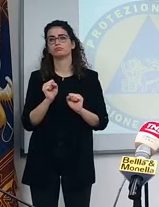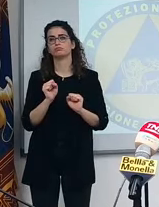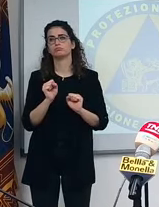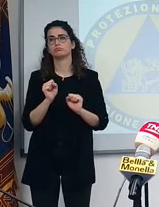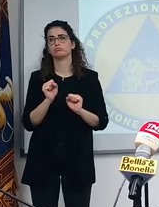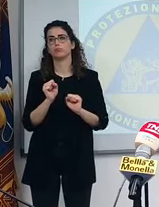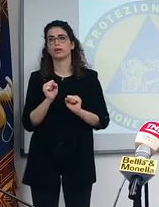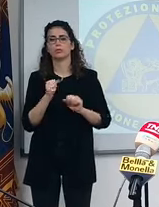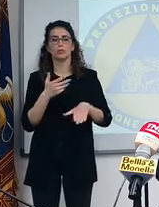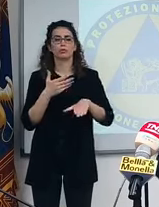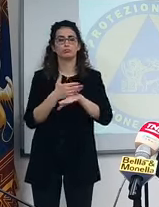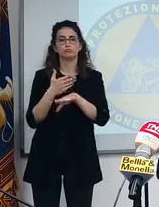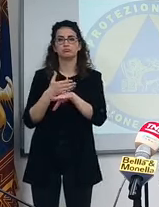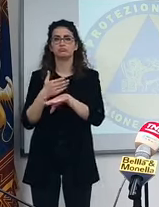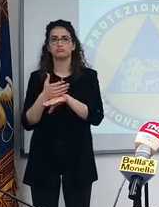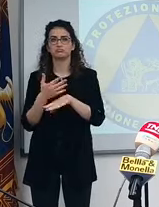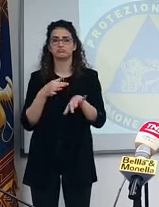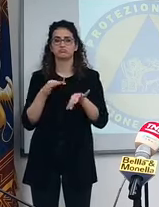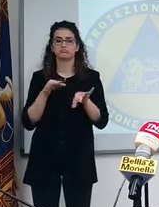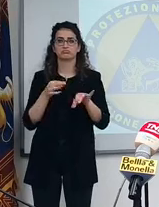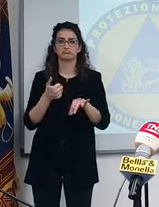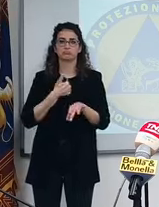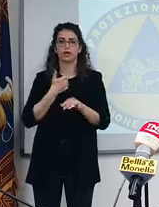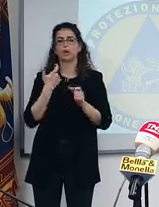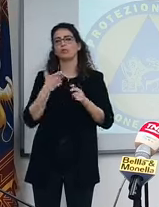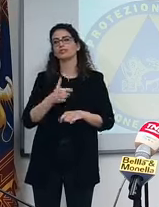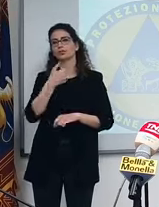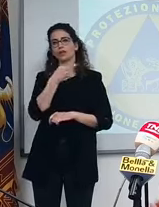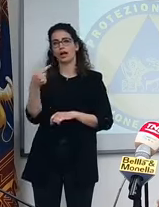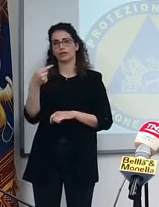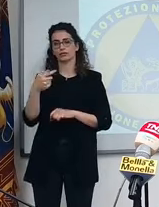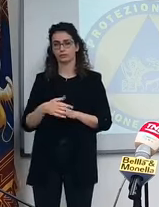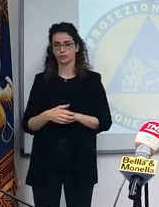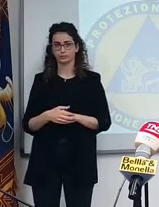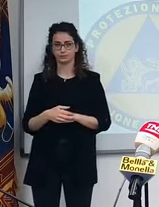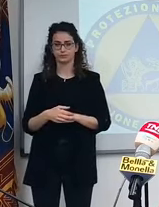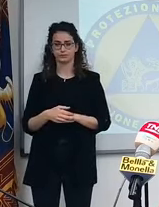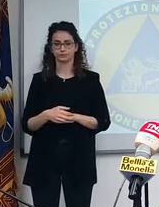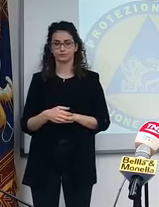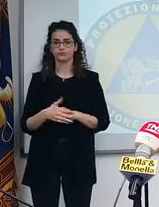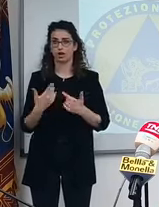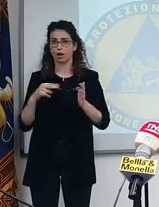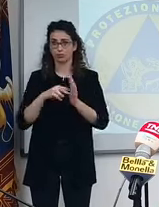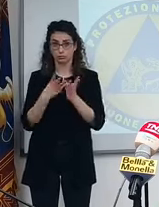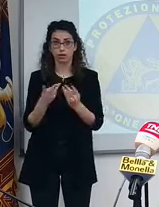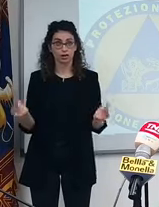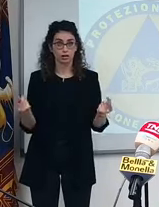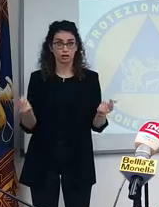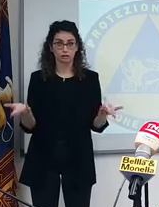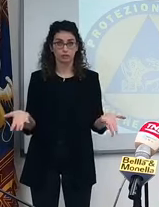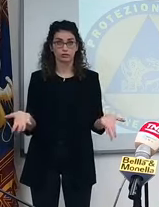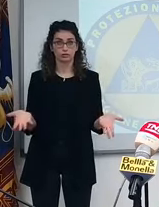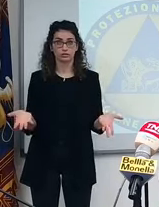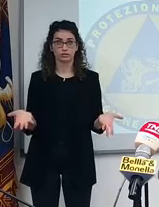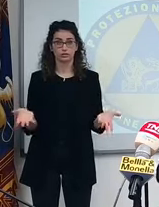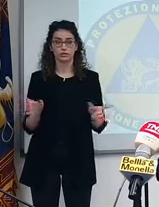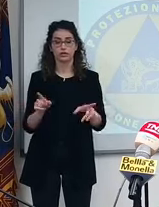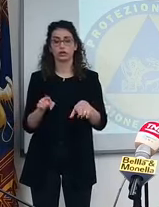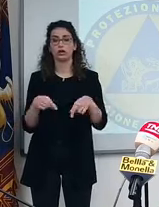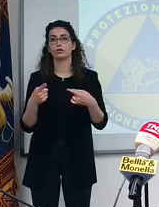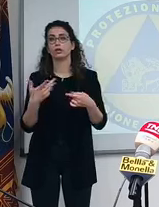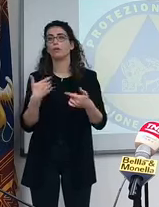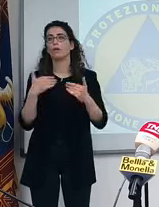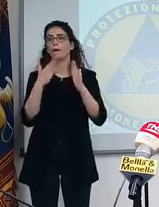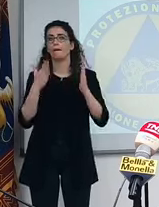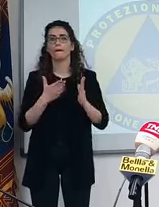i suoi accessi in base al fatto che è negativo. E qui non abbiamo risolto il problema. Se dopo vogliamo non farle